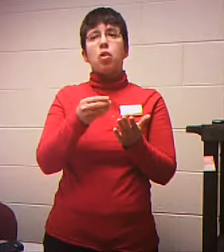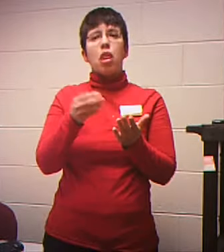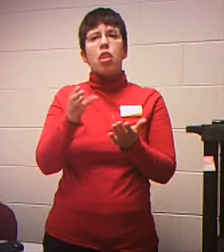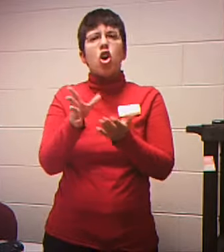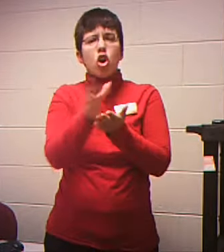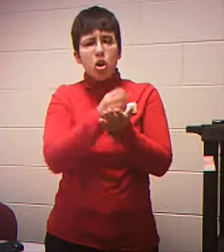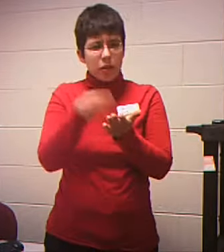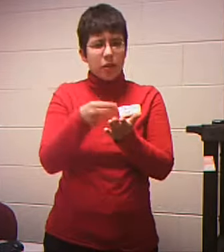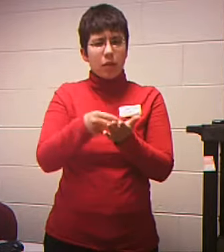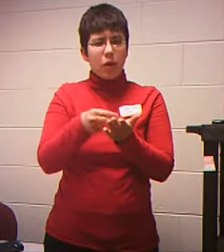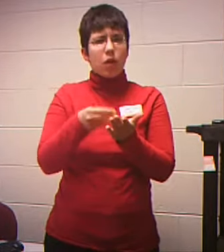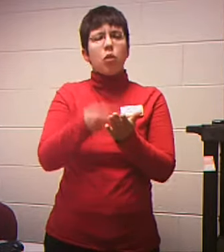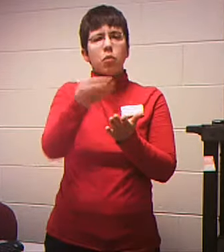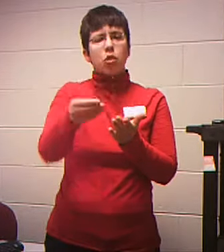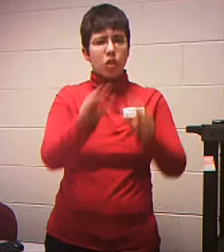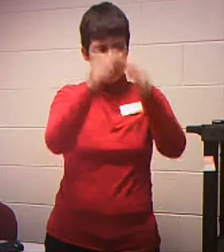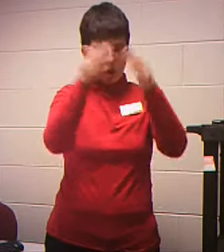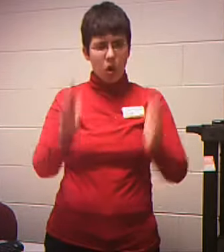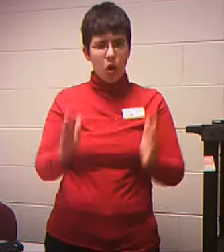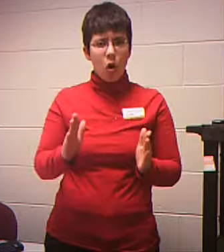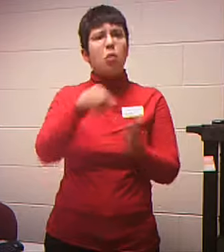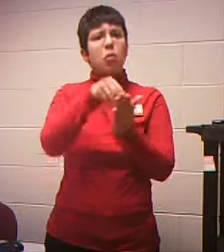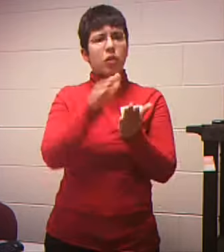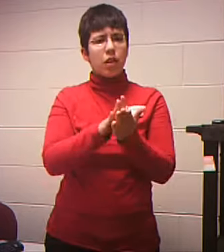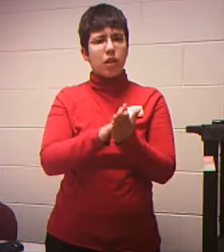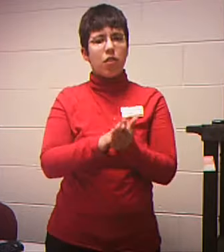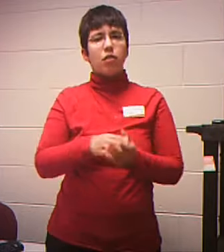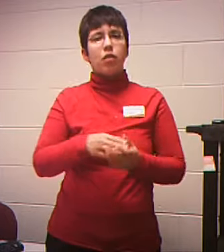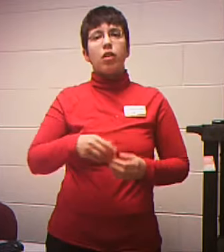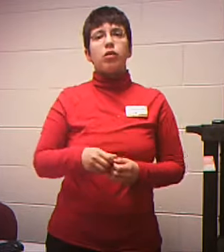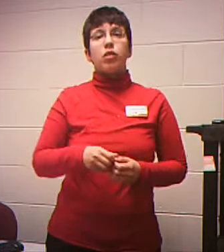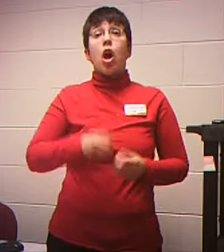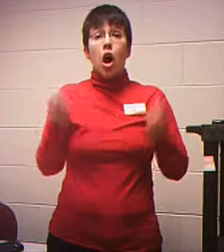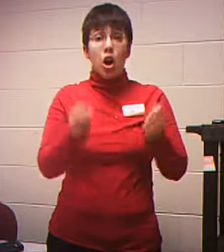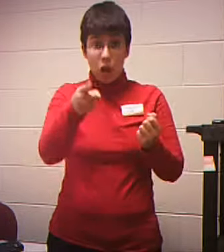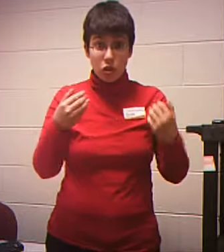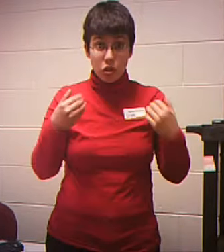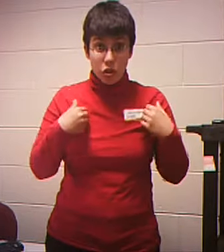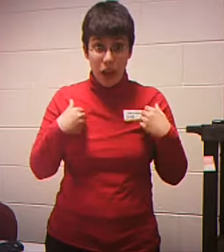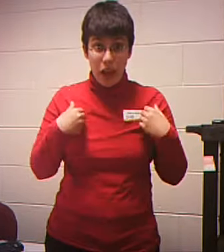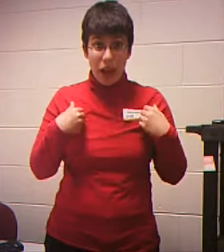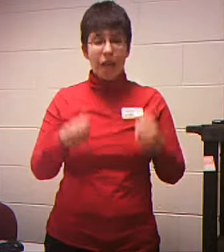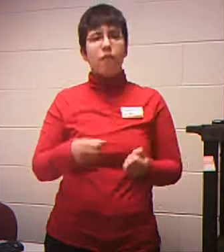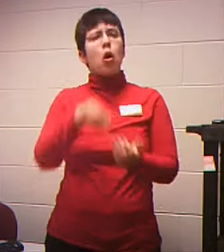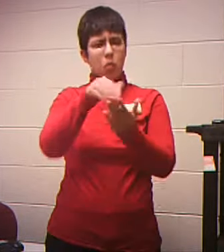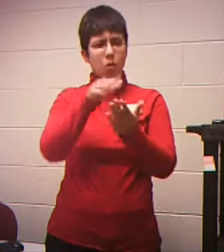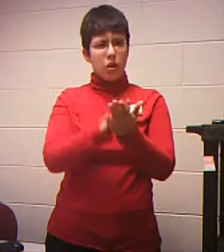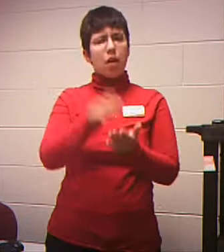here Here you write Down any Vehicles that You may have And what Their approximate Value Don't get Wrapped up And